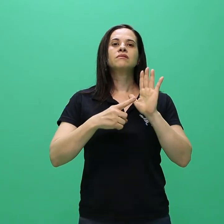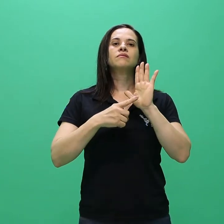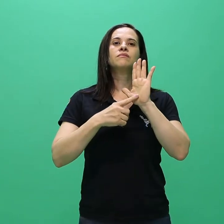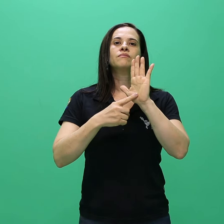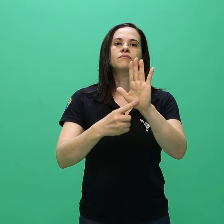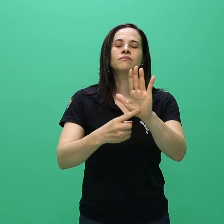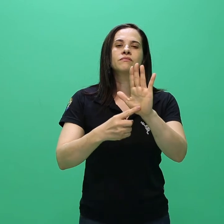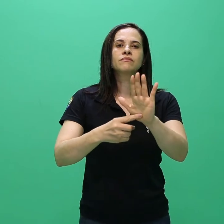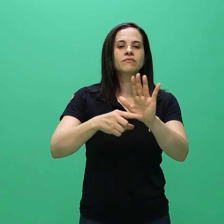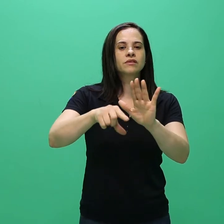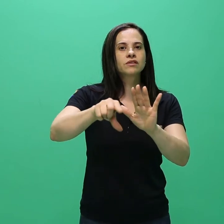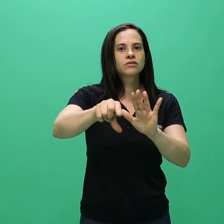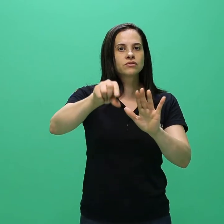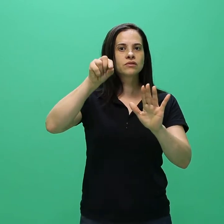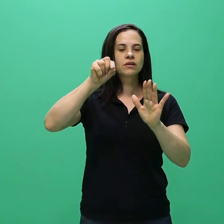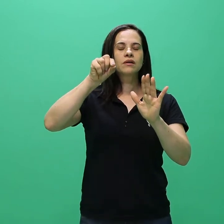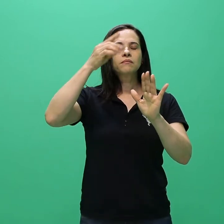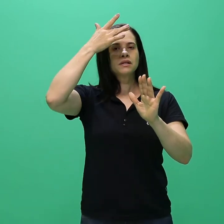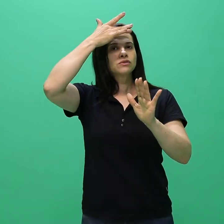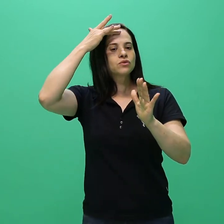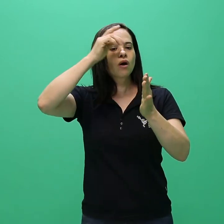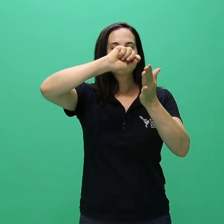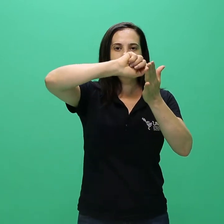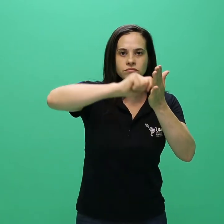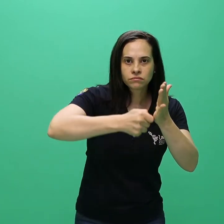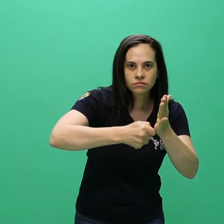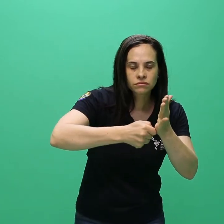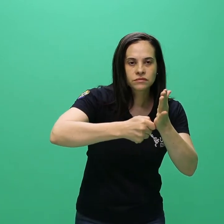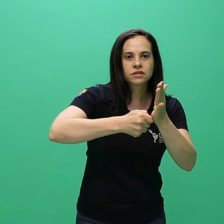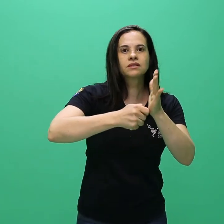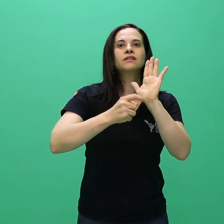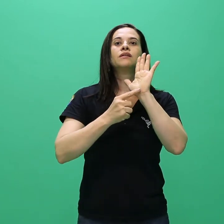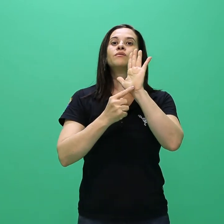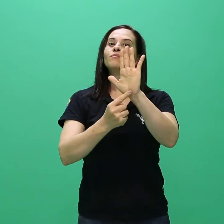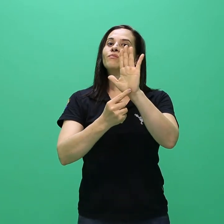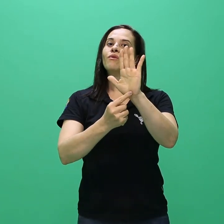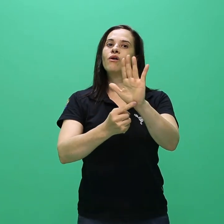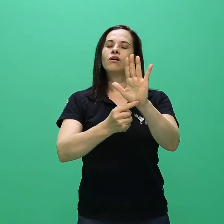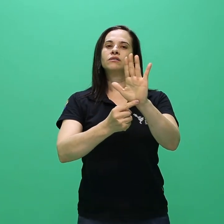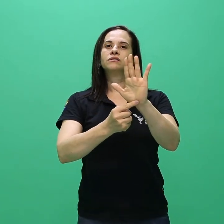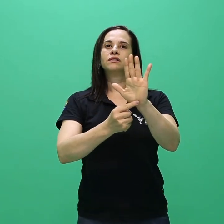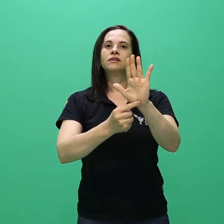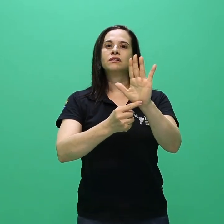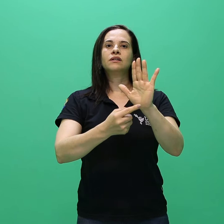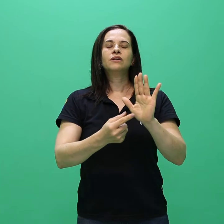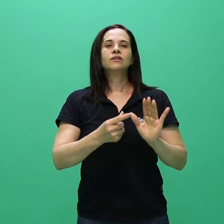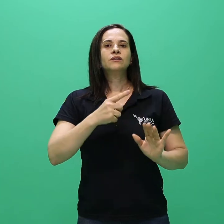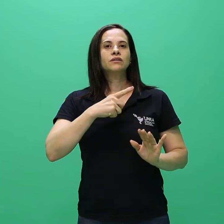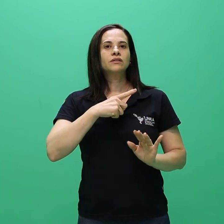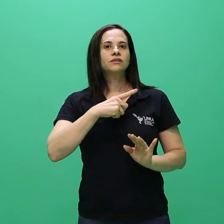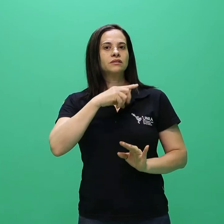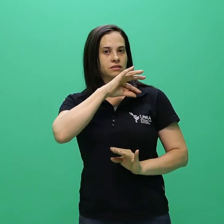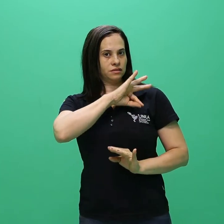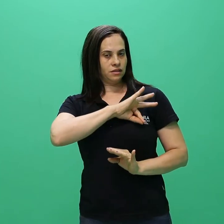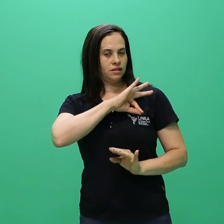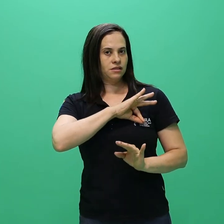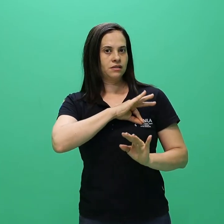renda familiar inferior a 10 salários mínimos ou ao de menor